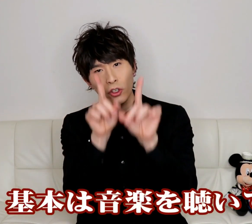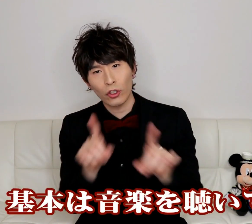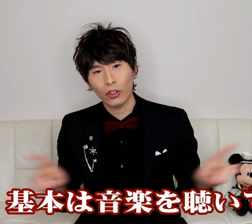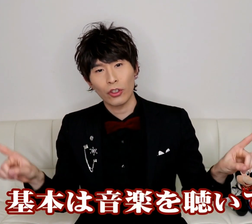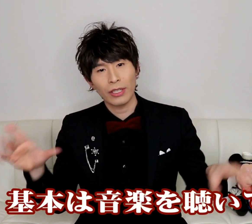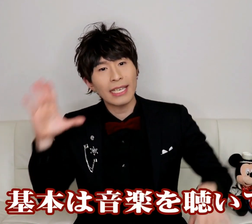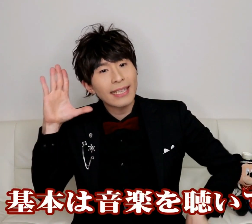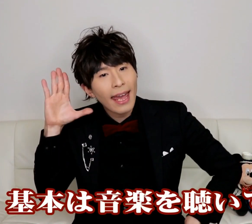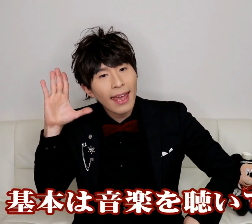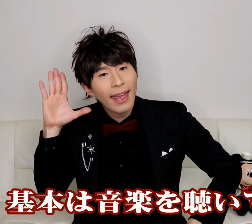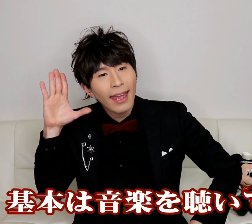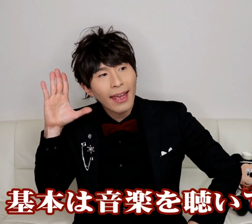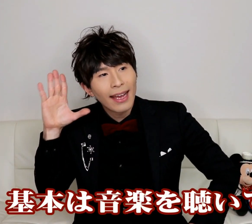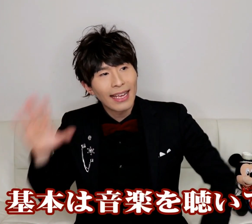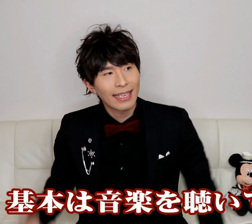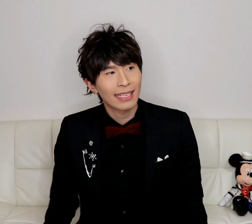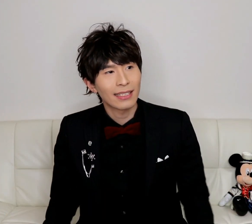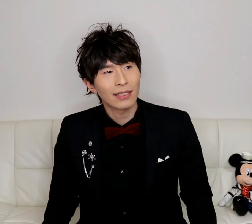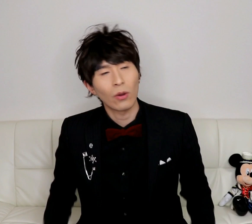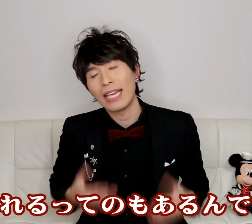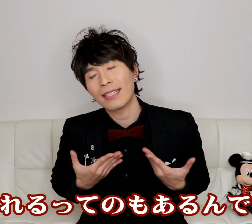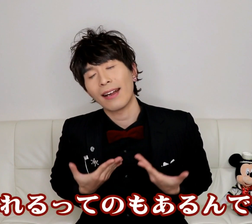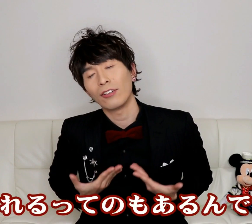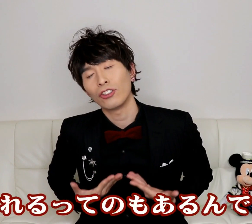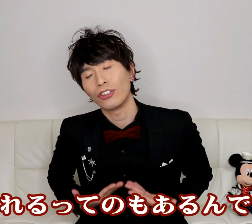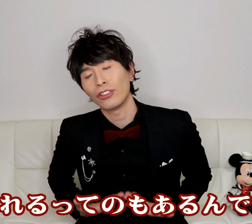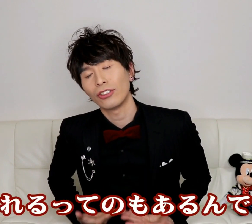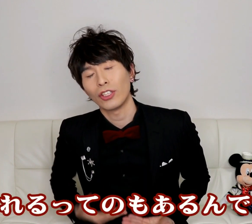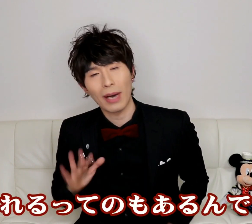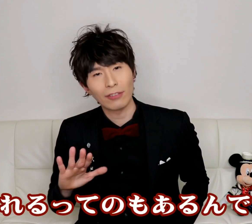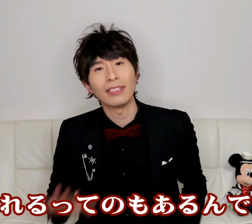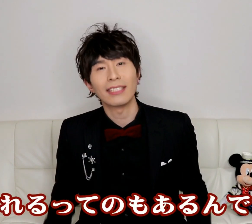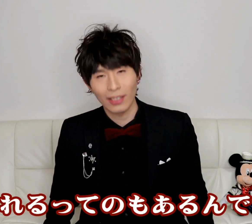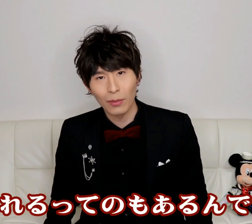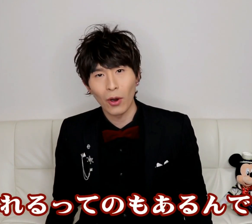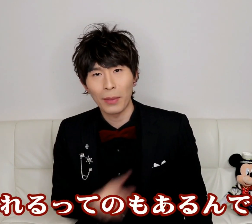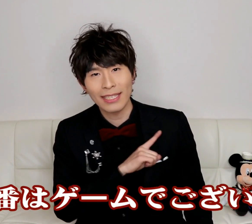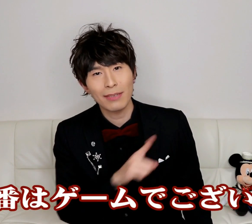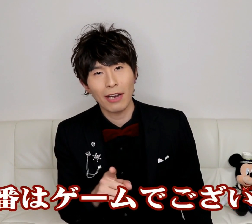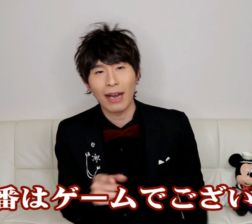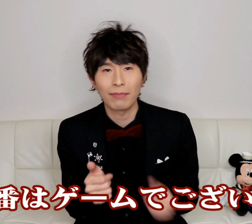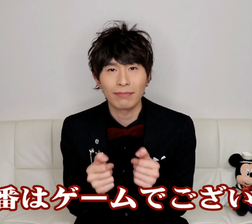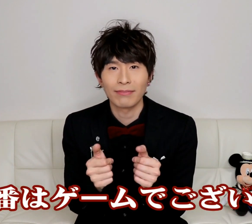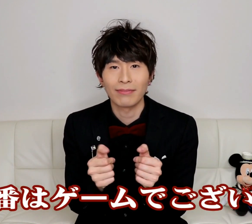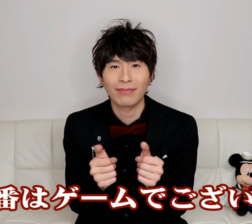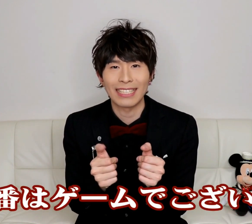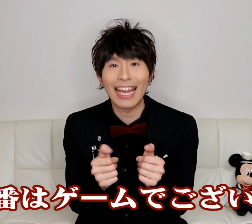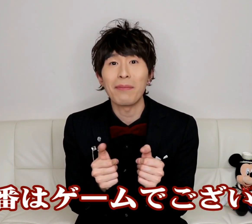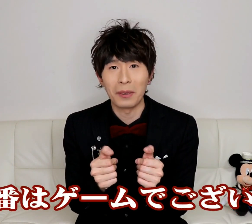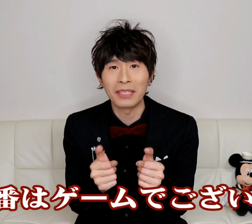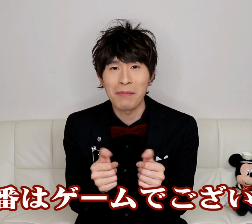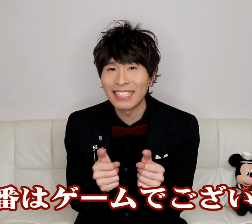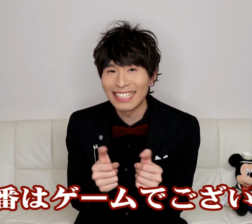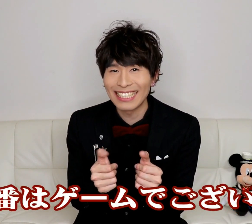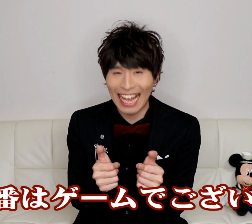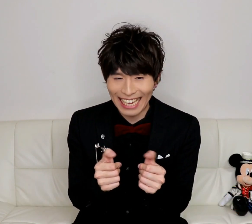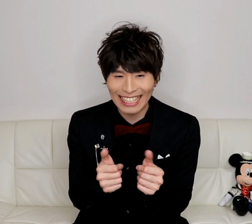聴いて癒されるっていうのもあるんですけどもまあ一番はゲームでございますはい